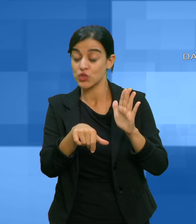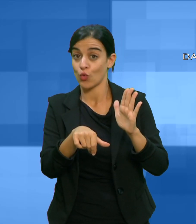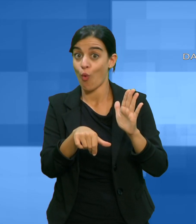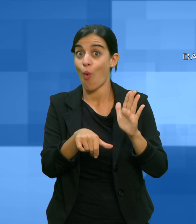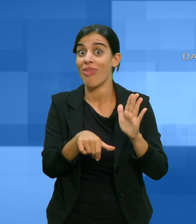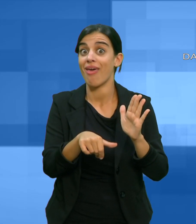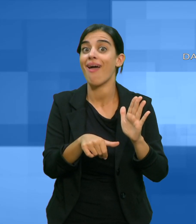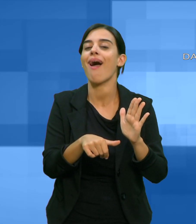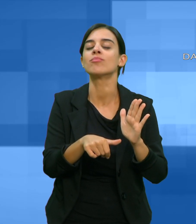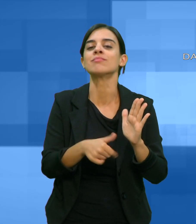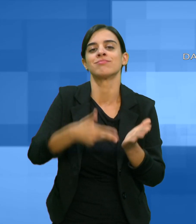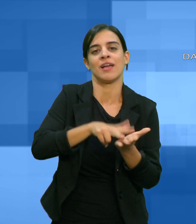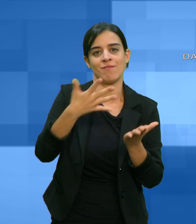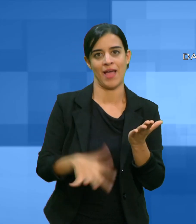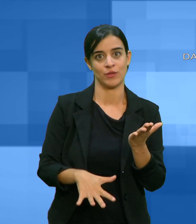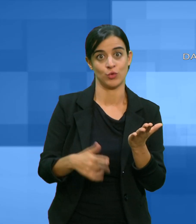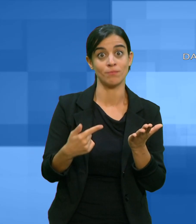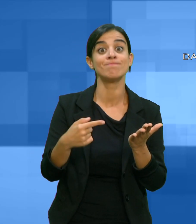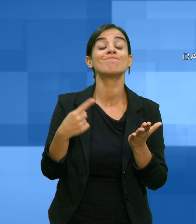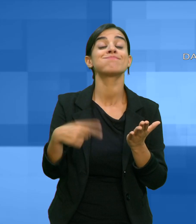1,3 milioni di euro.